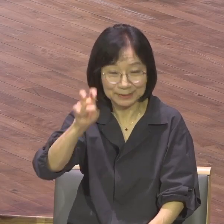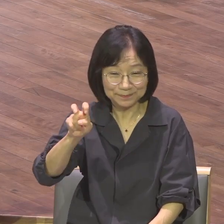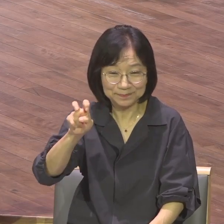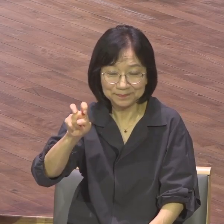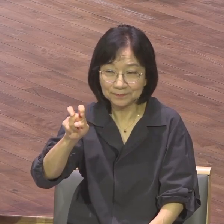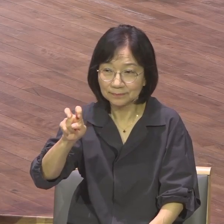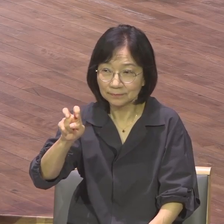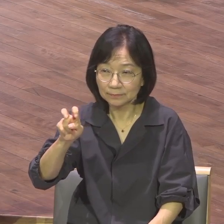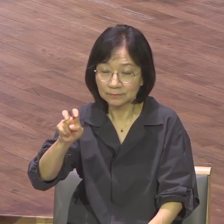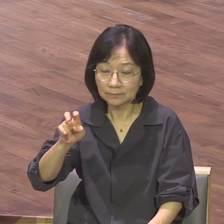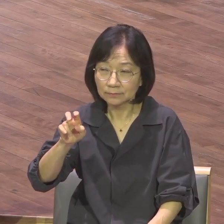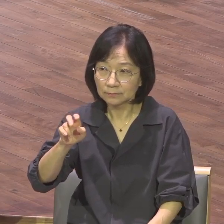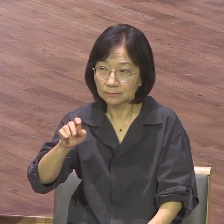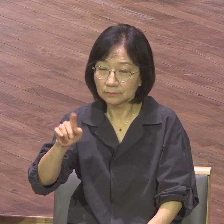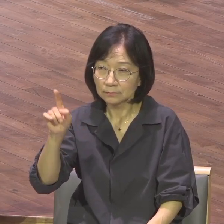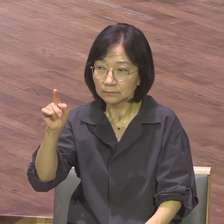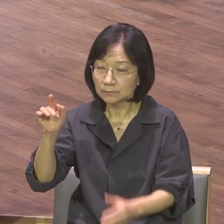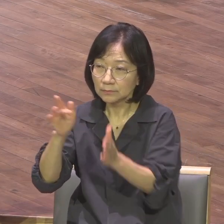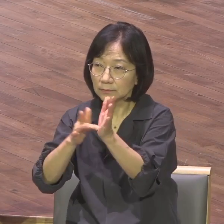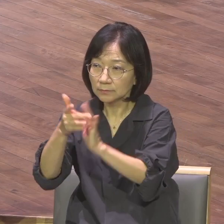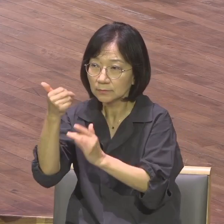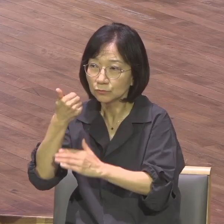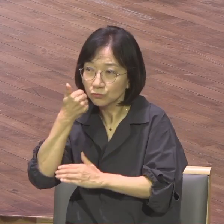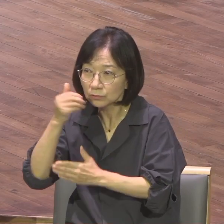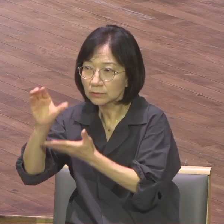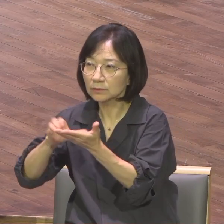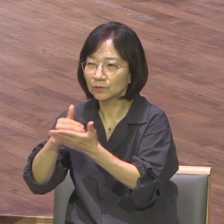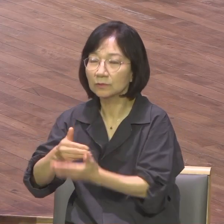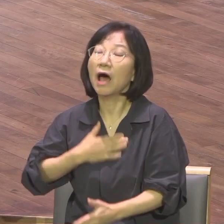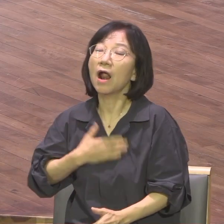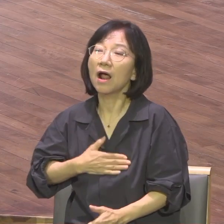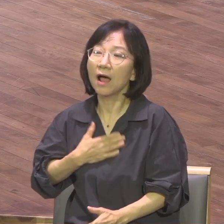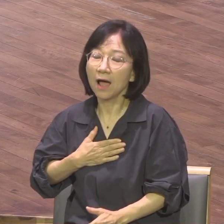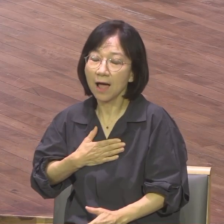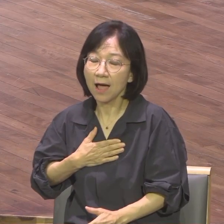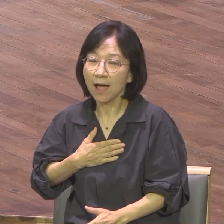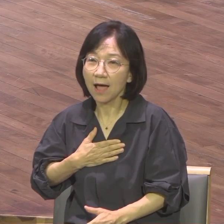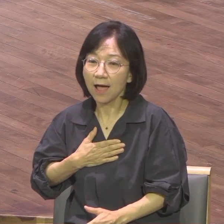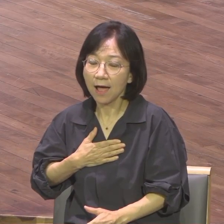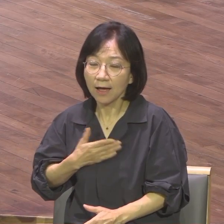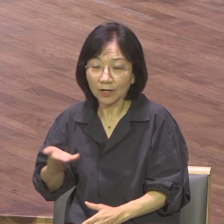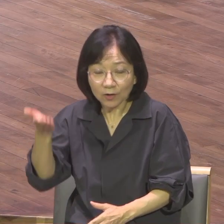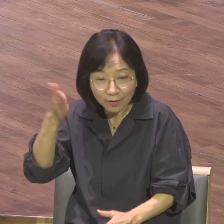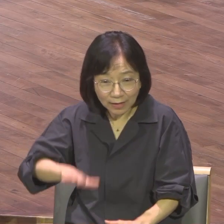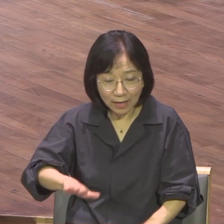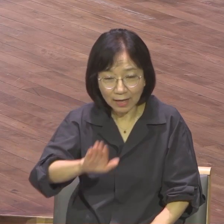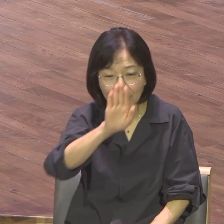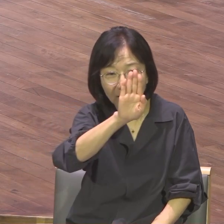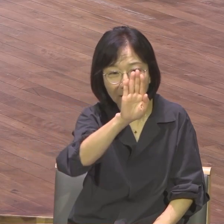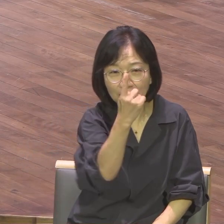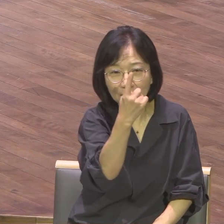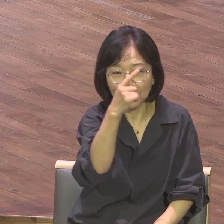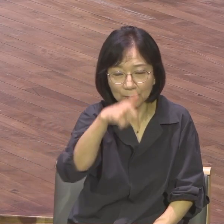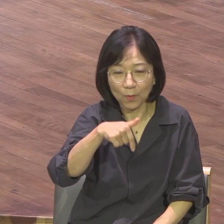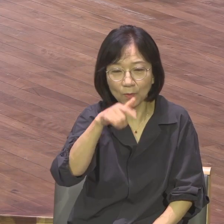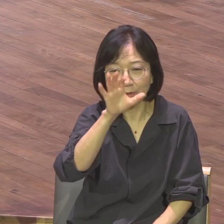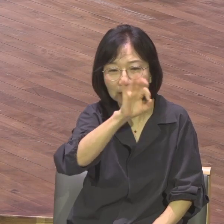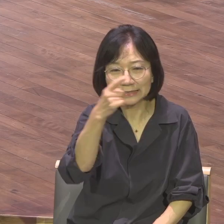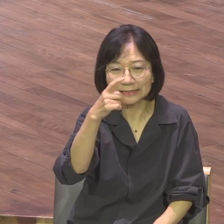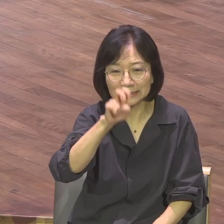들으면 대충 이해합니다. 깨닫습니다. 아, 이게 복음이구나. 그러나 복음화는 달라요. 이 화라는 건 한자로 뭡니까?